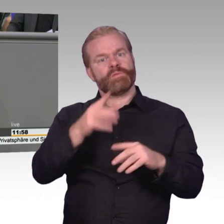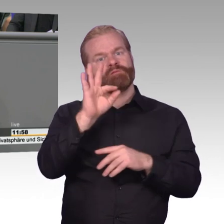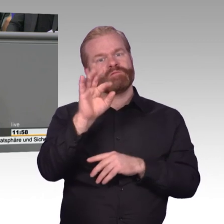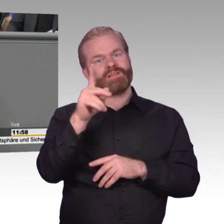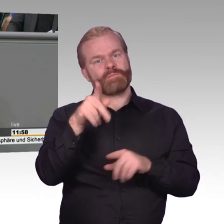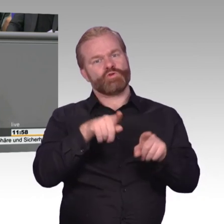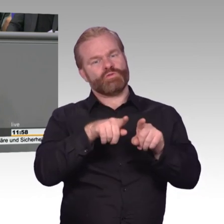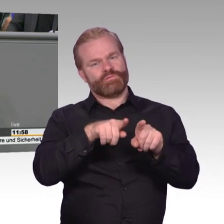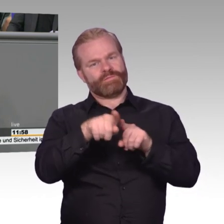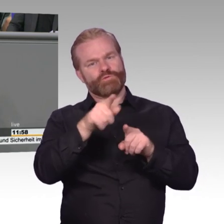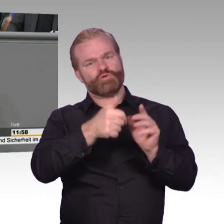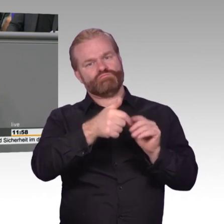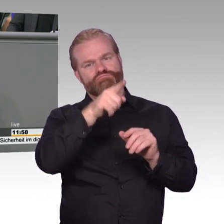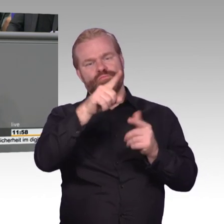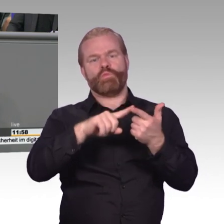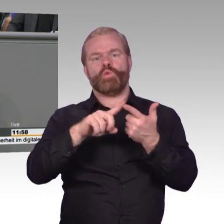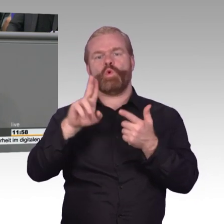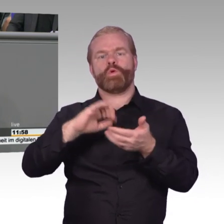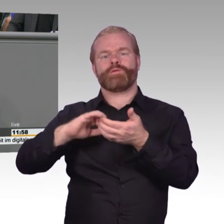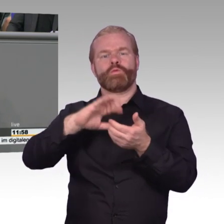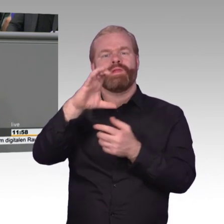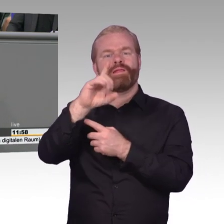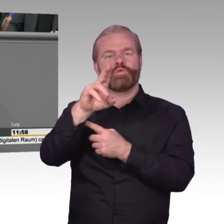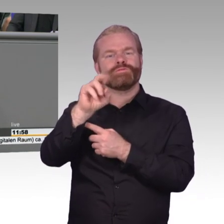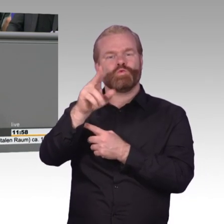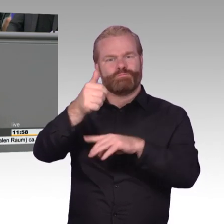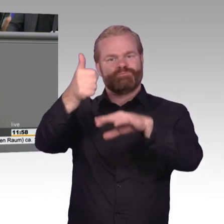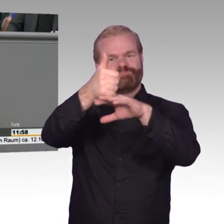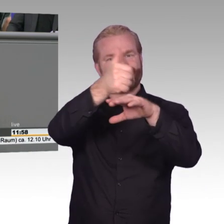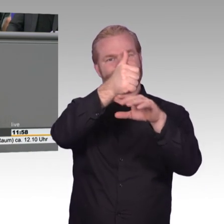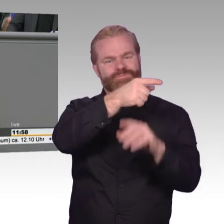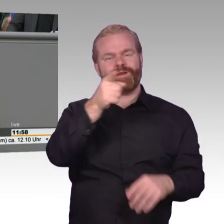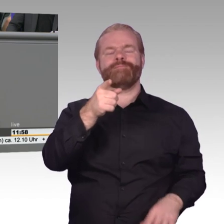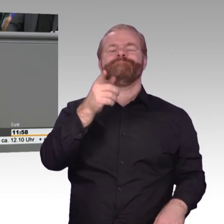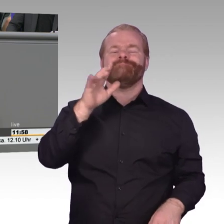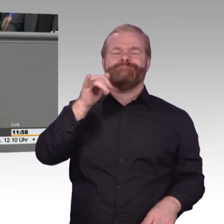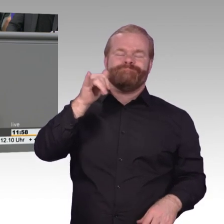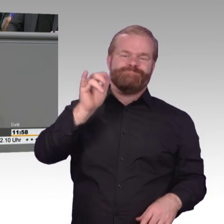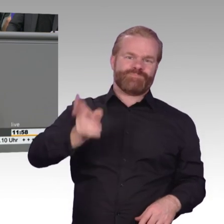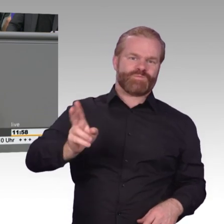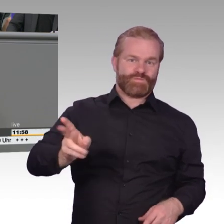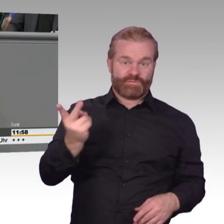angekommen. Gerade die vertrauliche Kommunikation ist nämlich